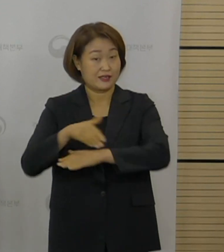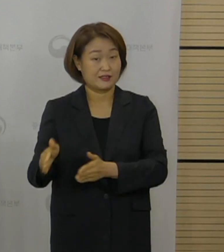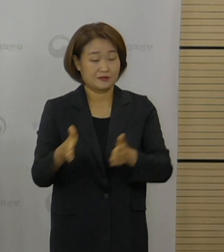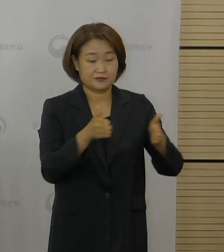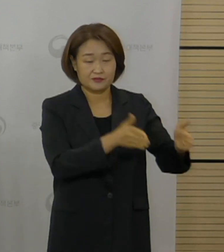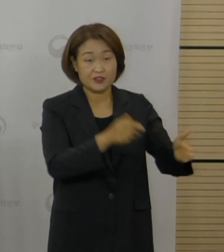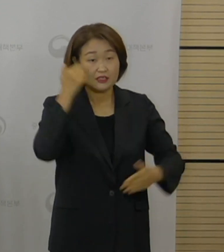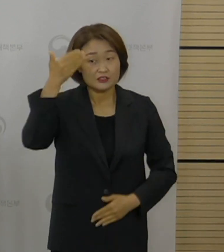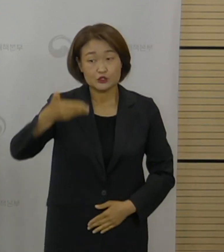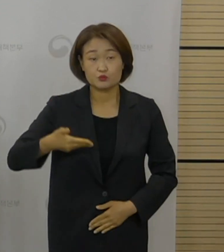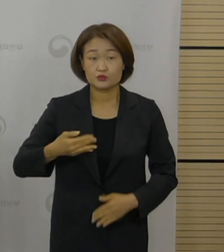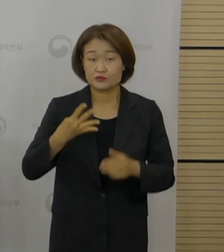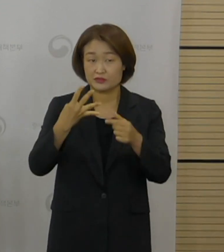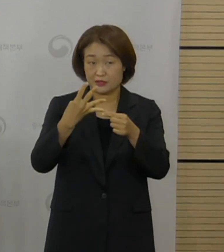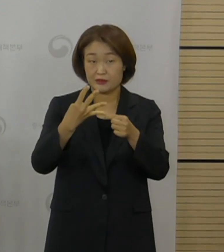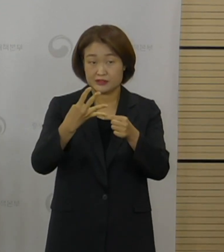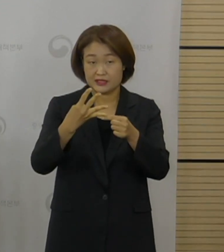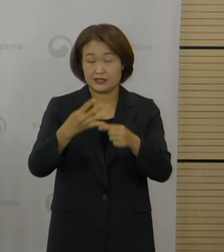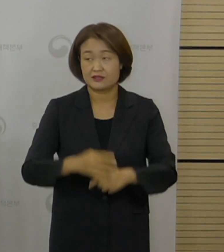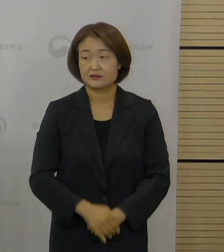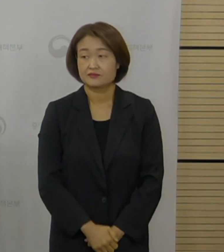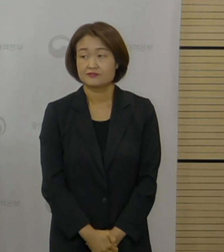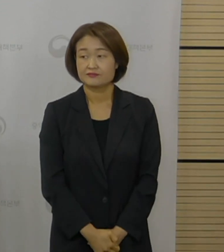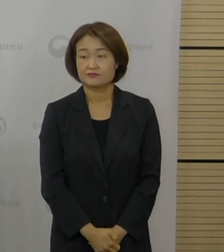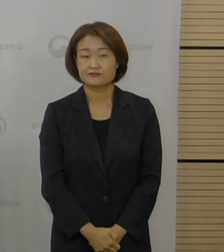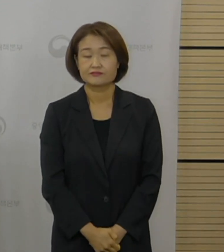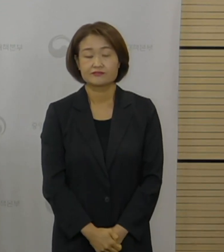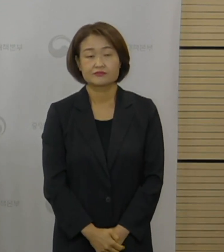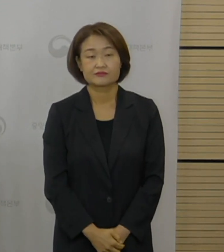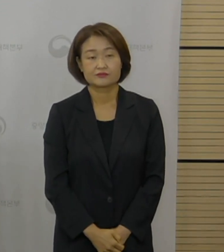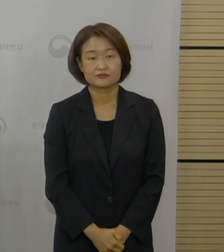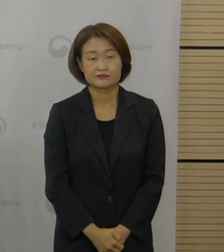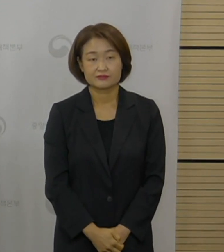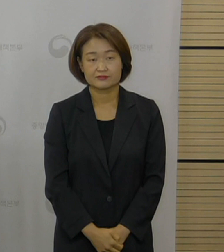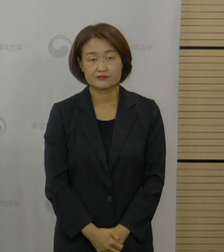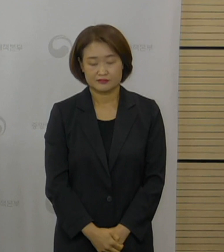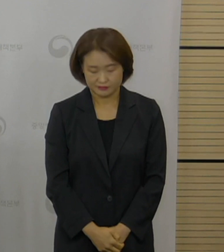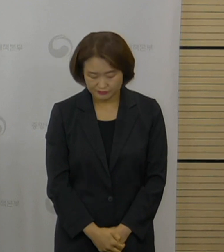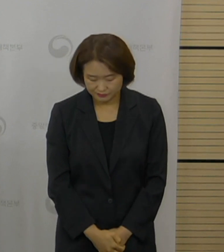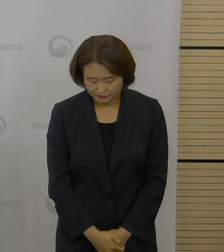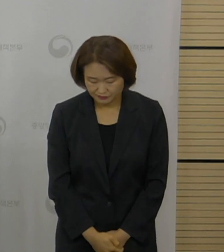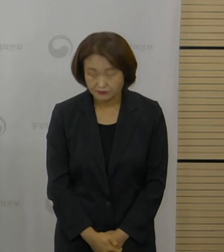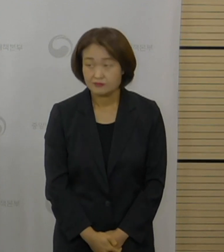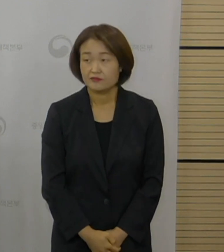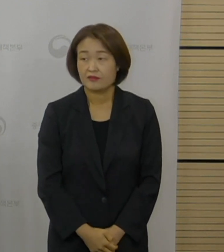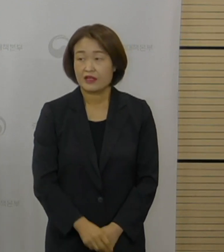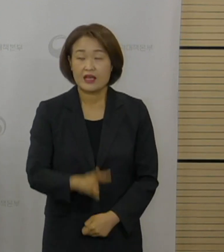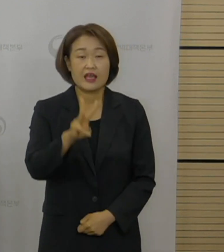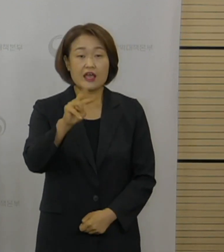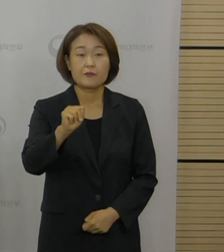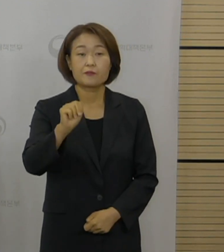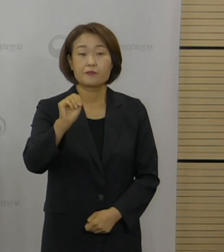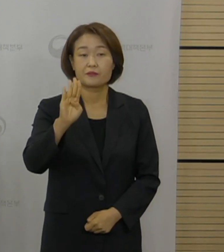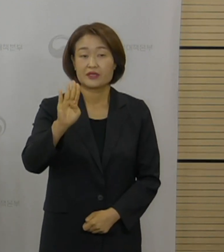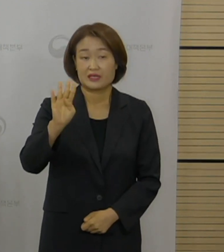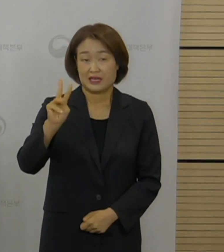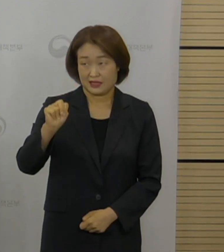번째 현장 질문 먼저 접종 계획과 관련된 부분 드리겠습니다. MBN 이혁준 기자님